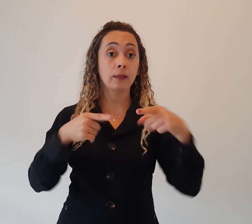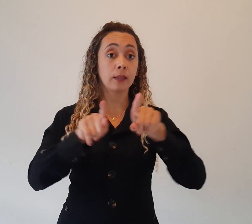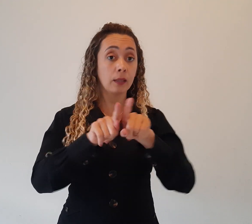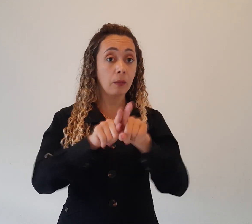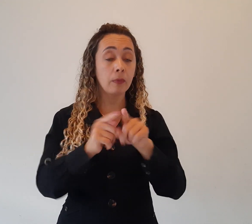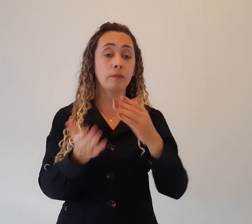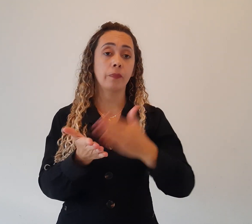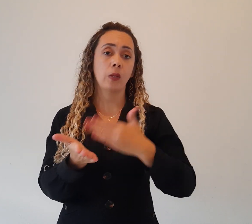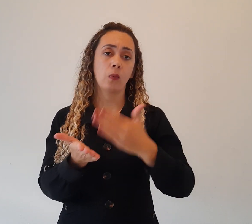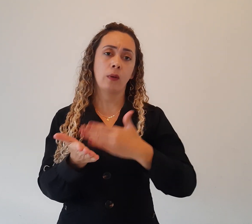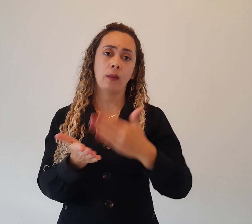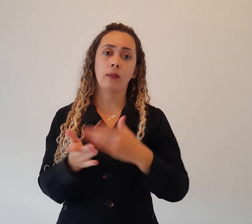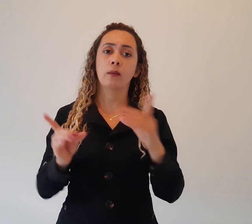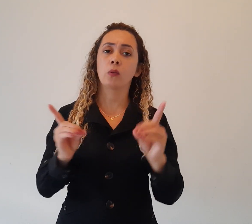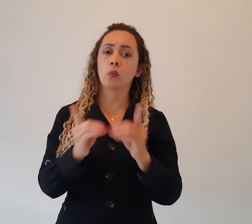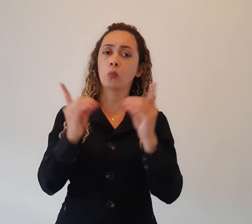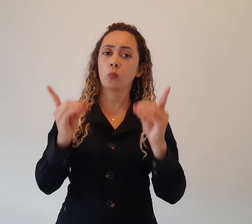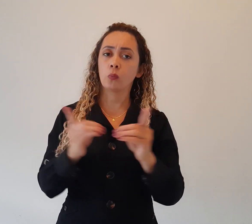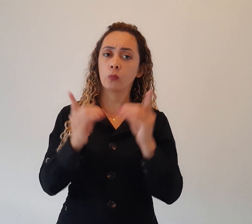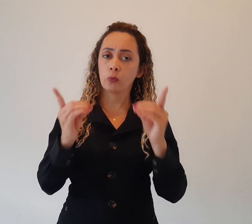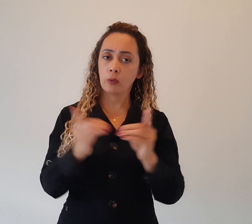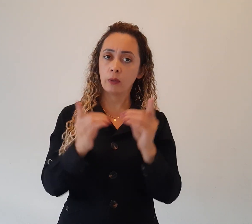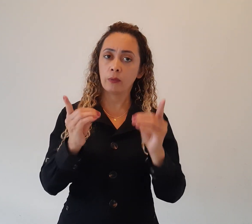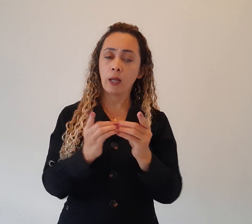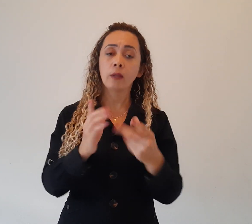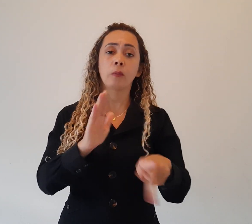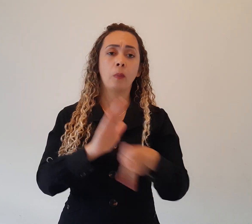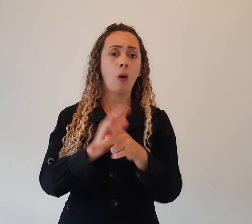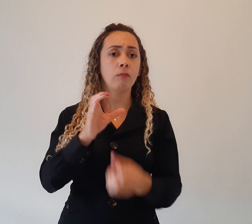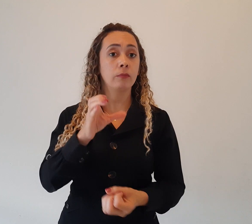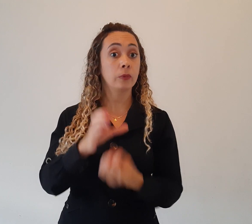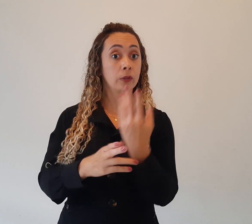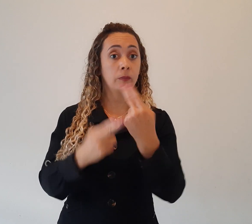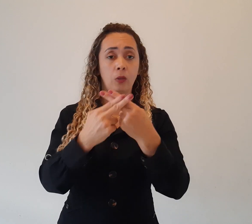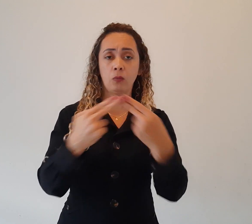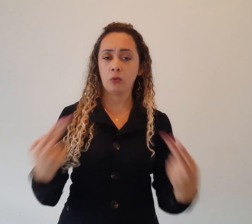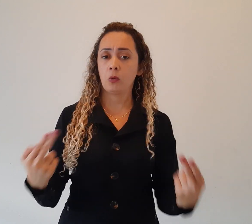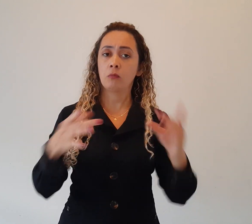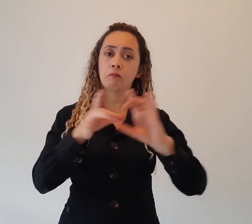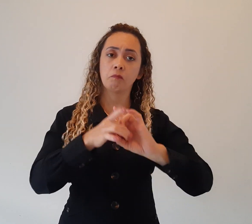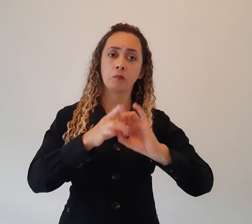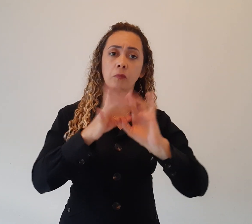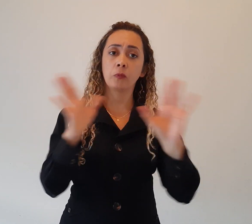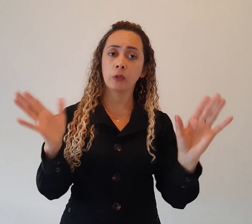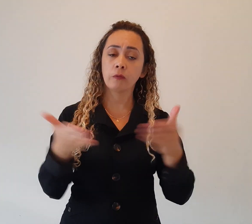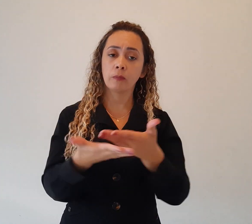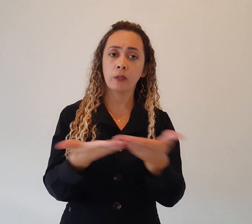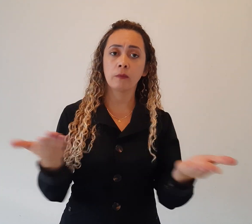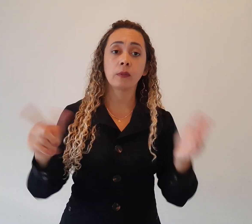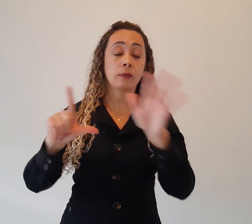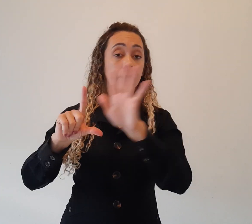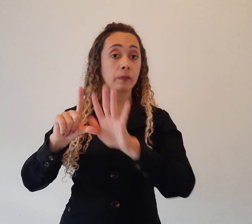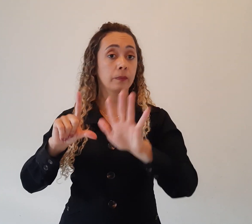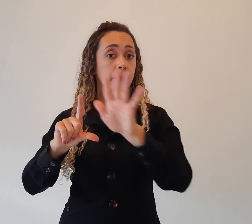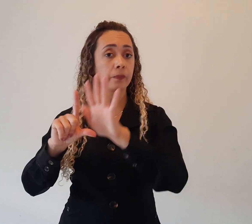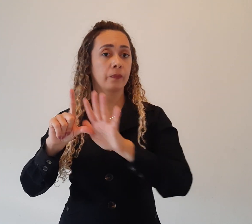de idade, que foi produzido em 2019, que está disponível para vocês, lá no virtual, então,